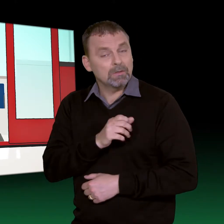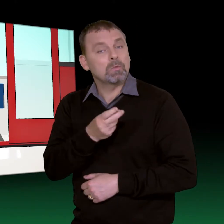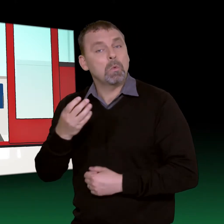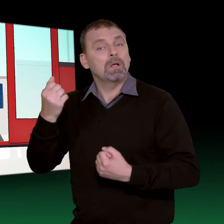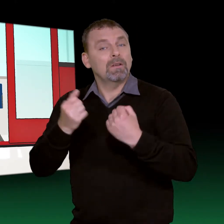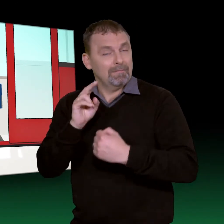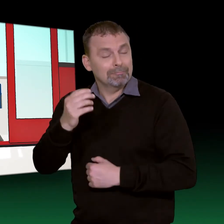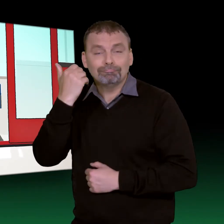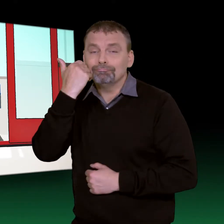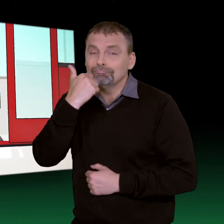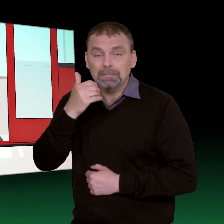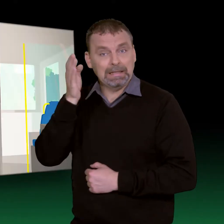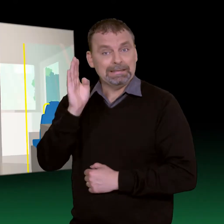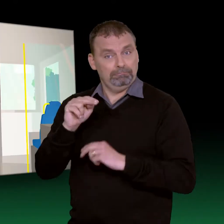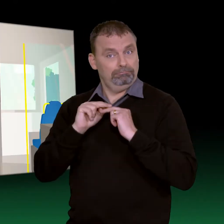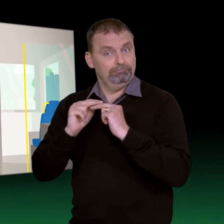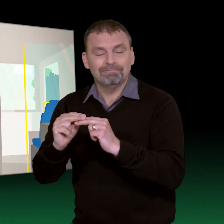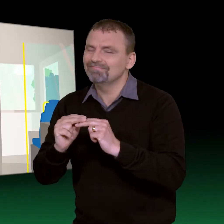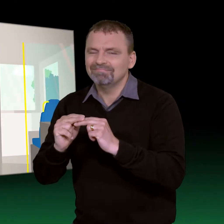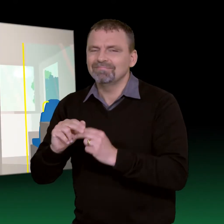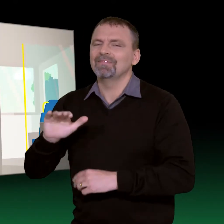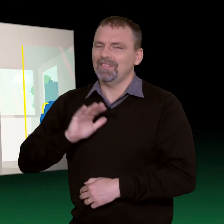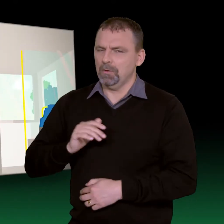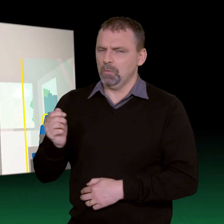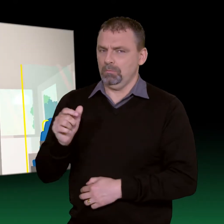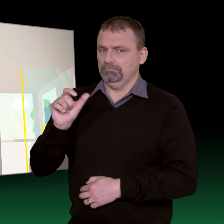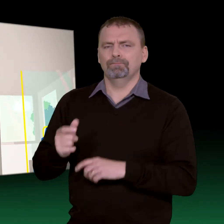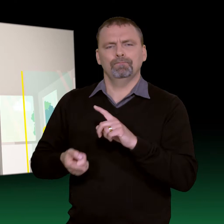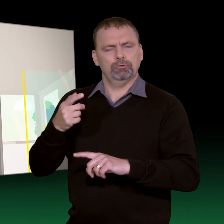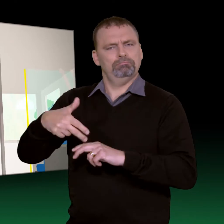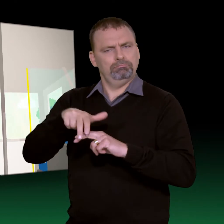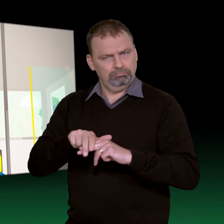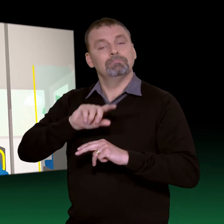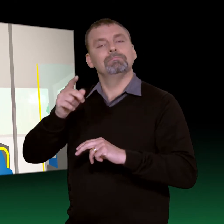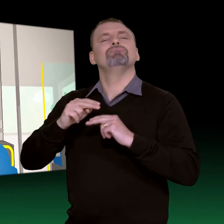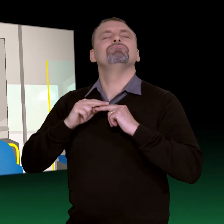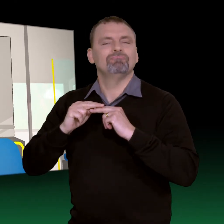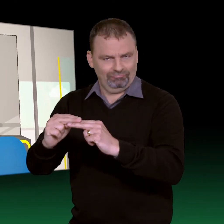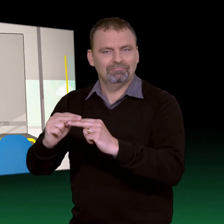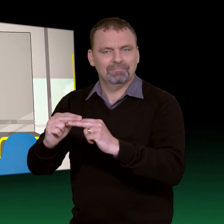utan att man behöver be om det. En del är hyggliga och väntar tills man satt sig också innan de kör iväg.